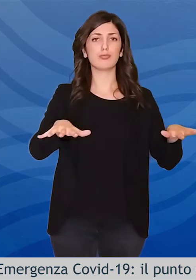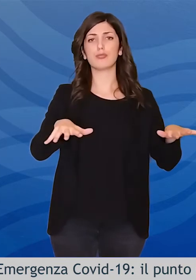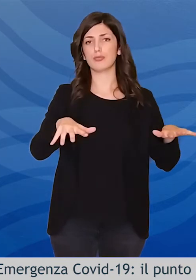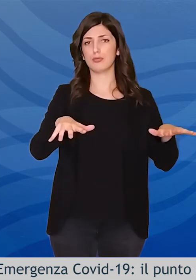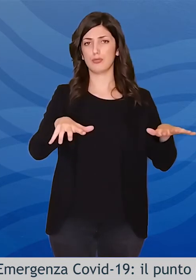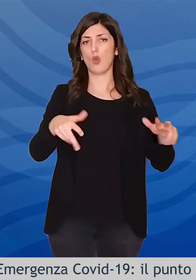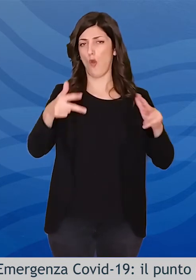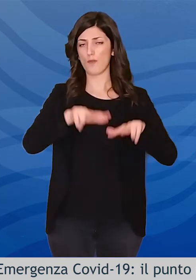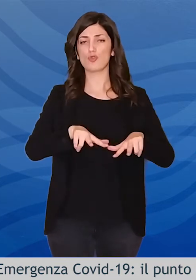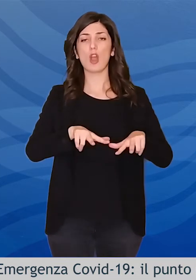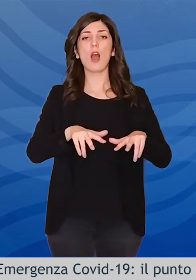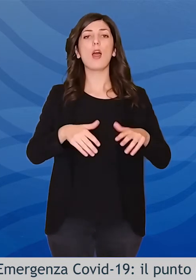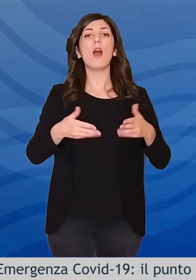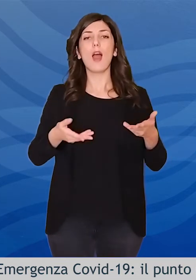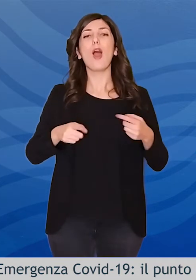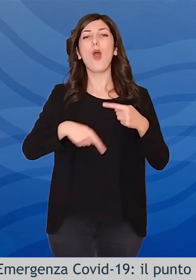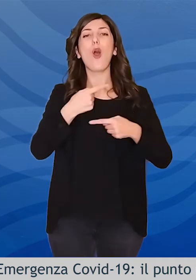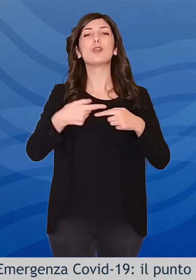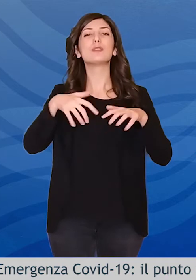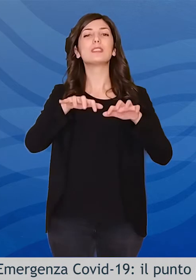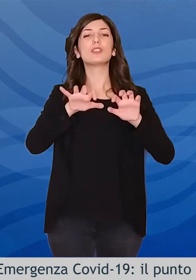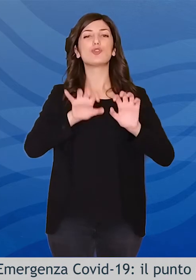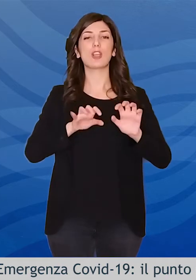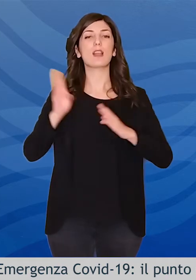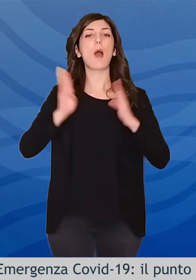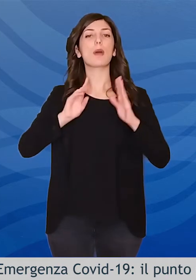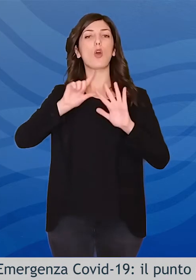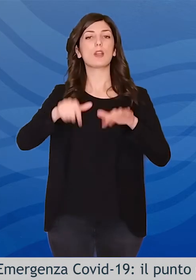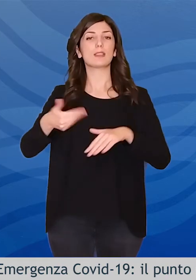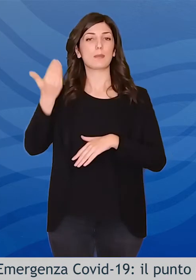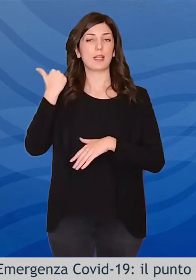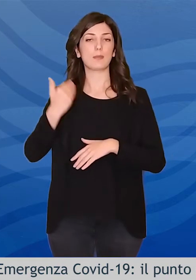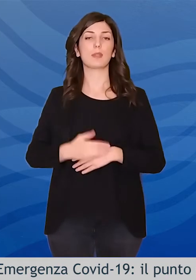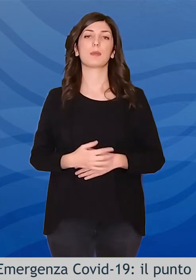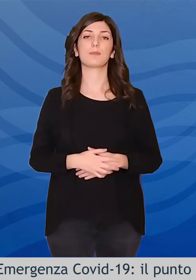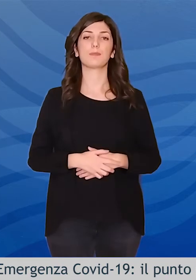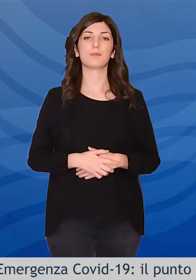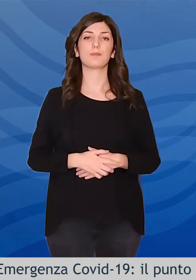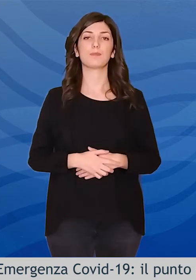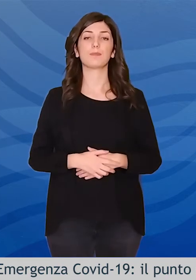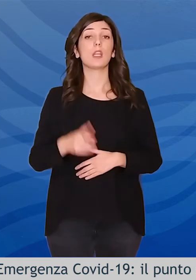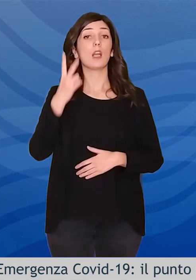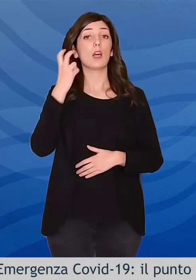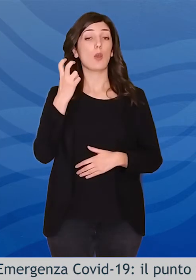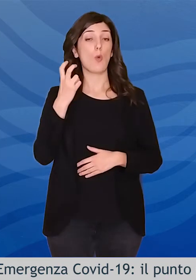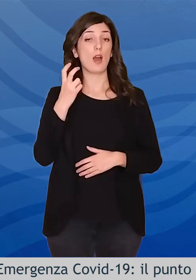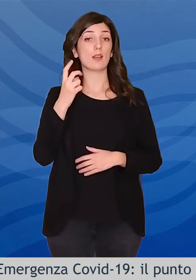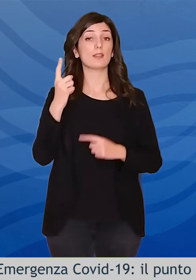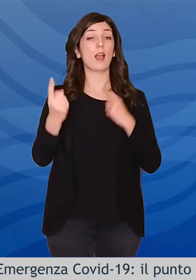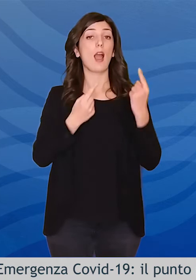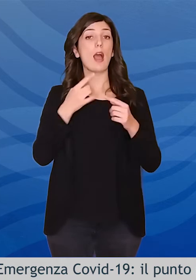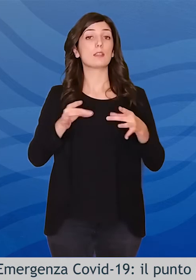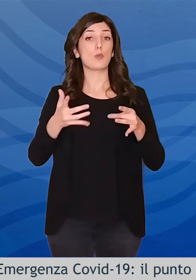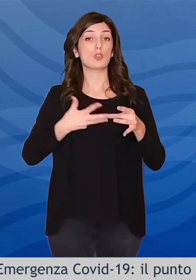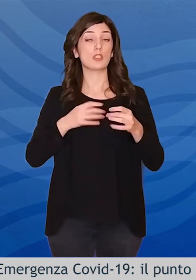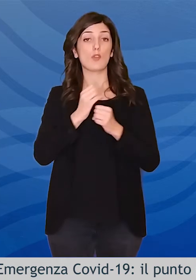giorni e ancora in discesa rispetto a quello delle settimane precedenti. Per quanto riguarda i casi positivi per Covid